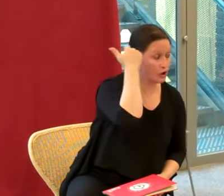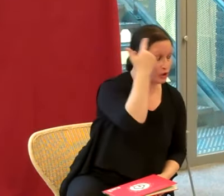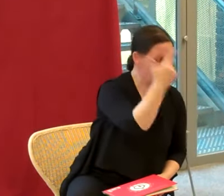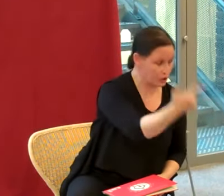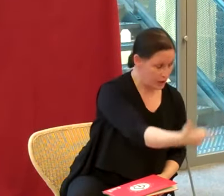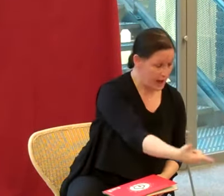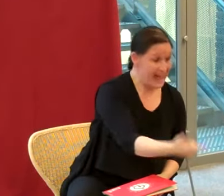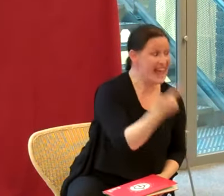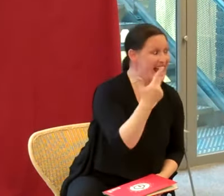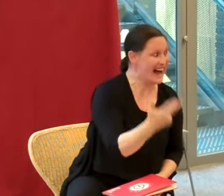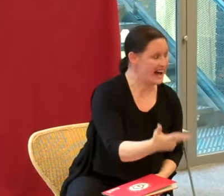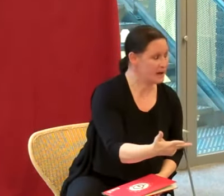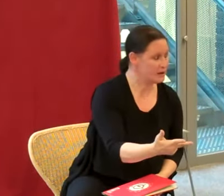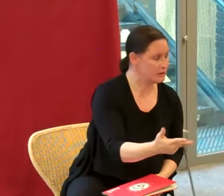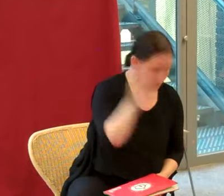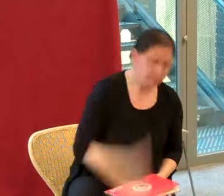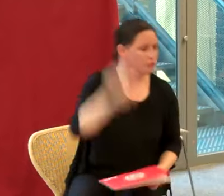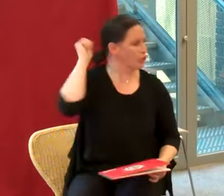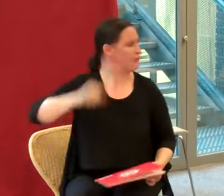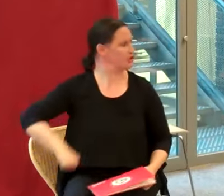relou. Et là, elle va faire